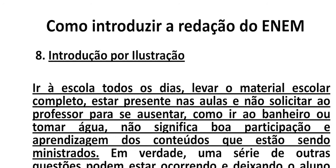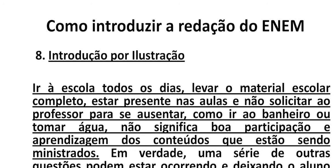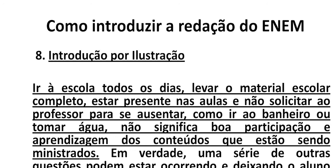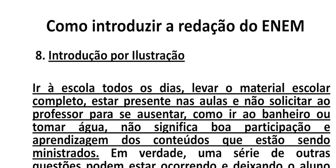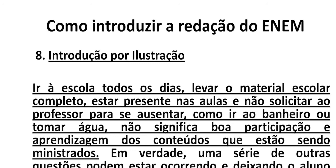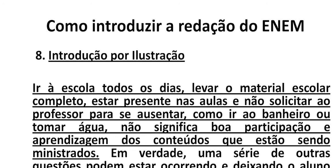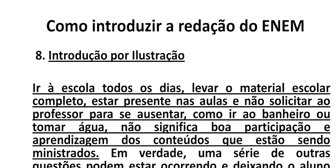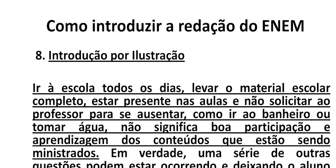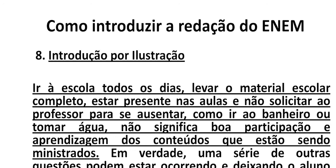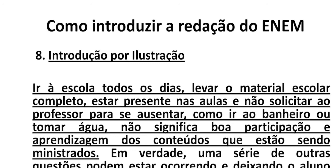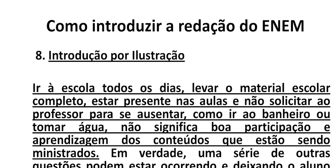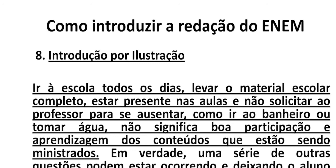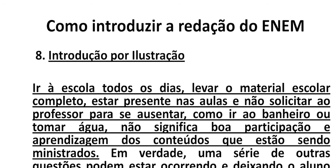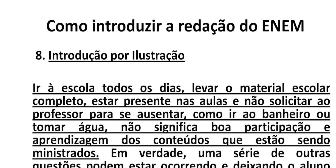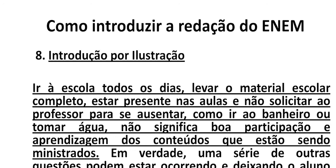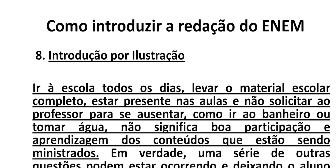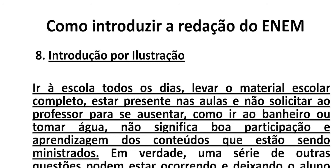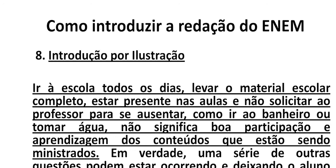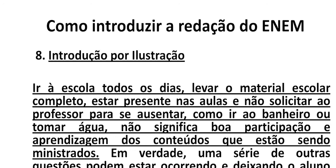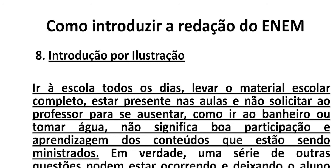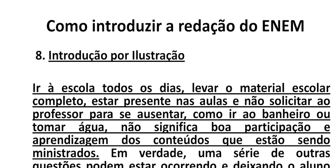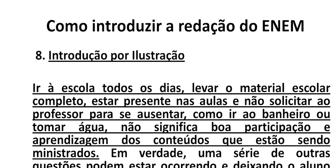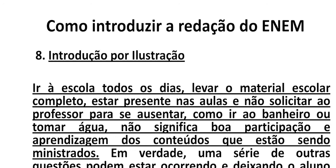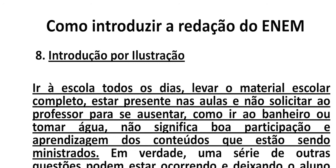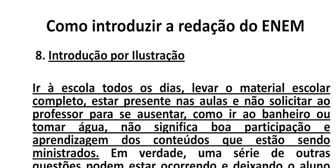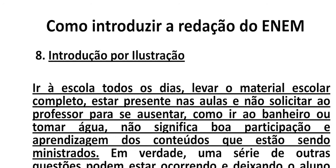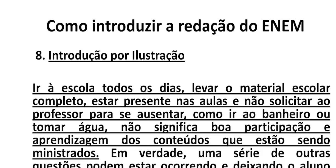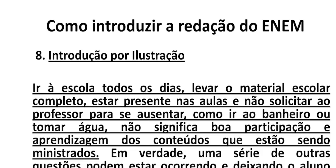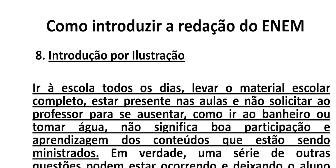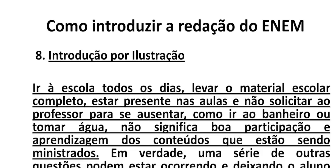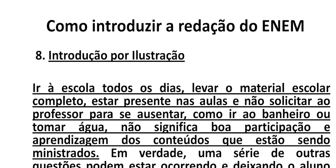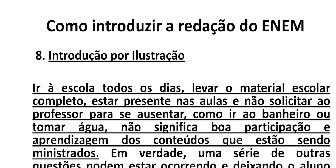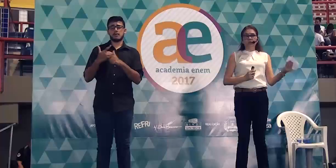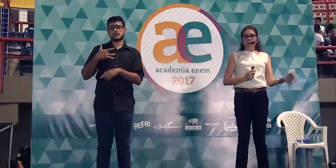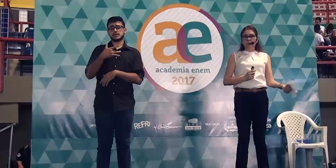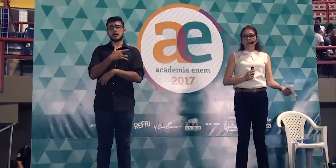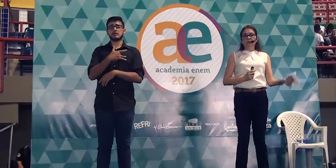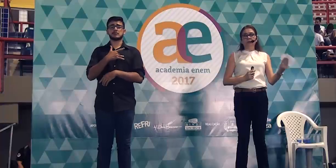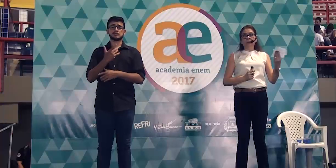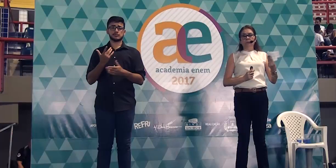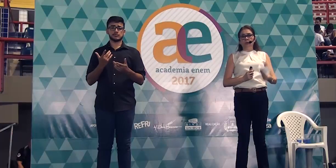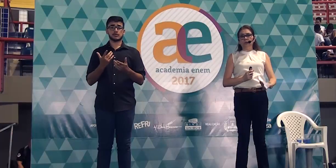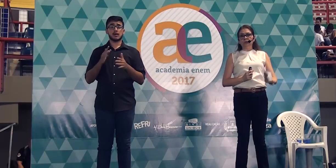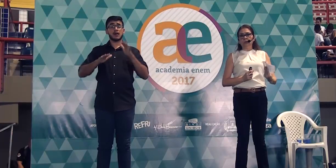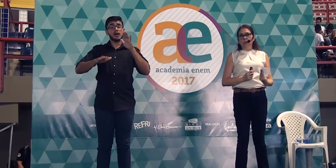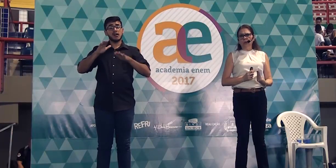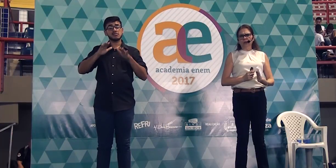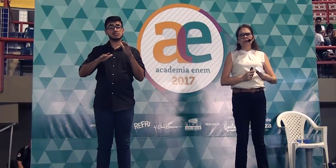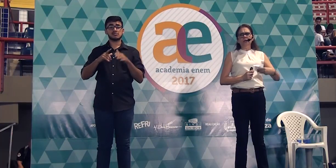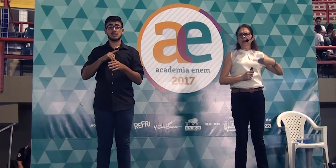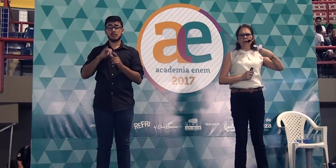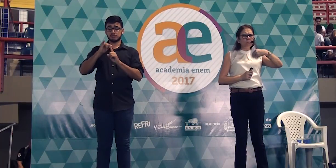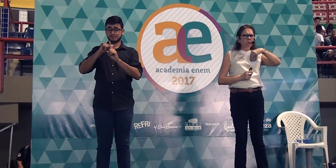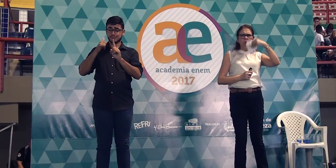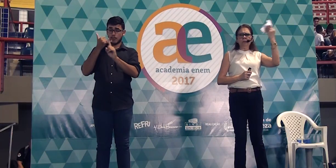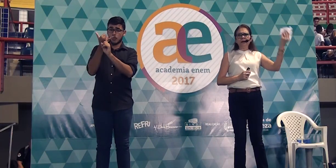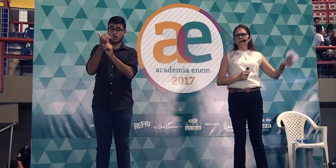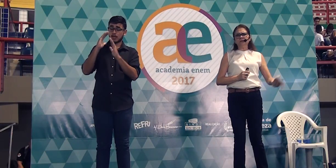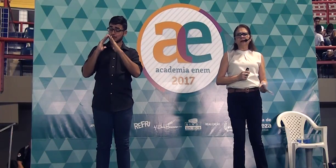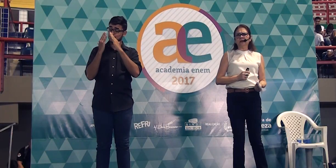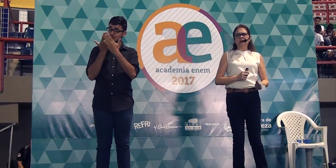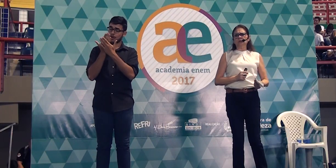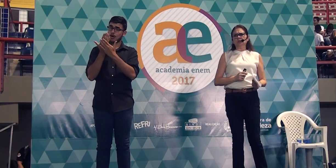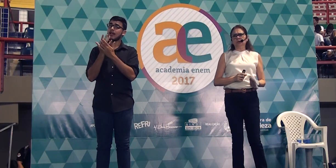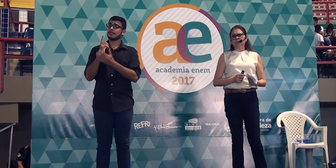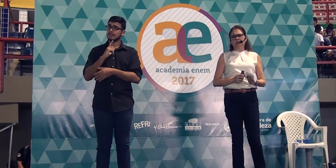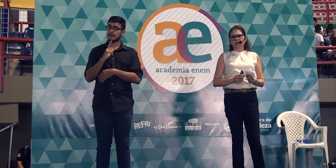às vezes, é um problema de saúde, às vezes, ele está sofrendo baixo rendimento também por conta do bullying e o